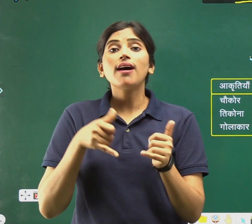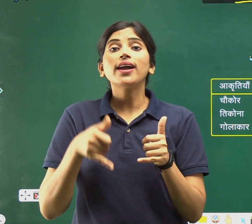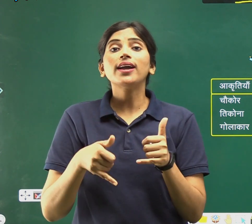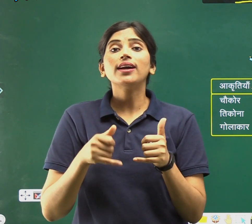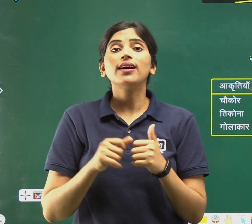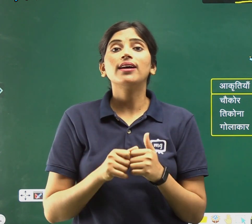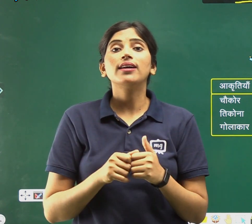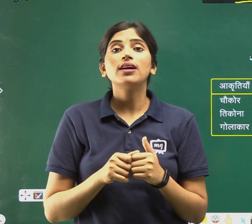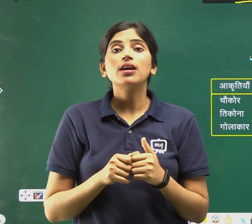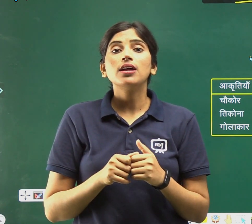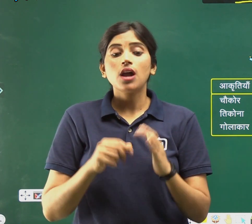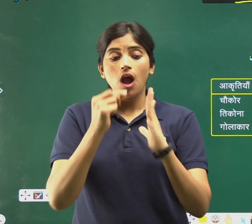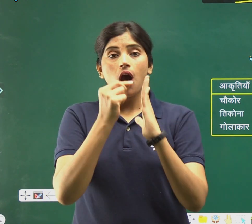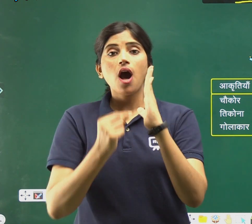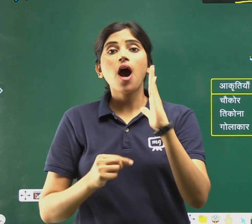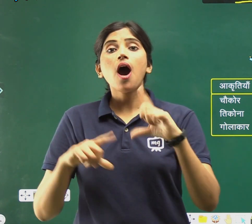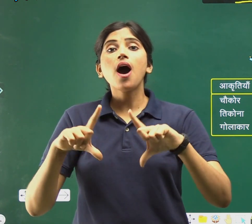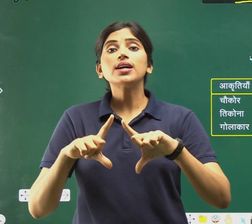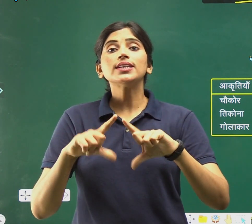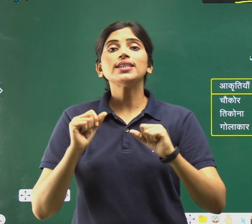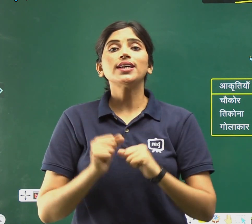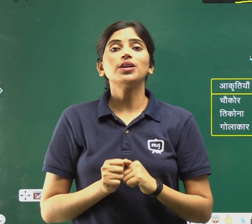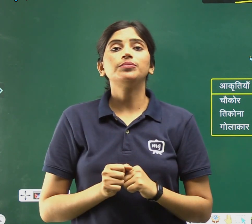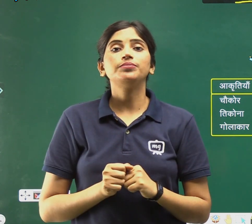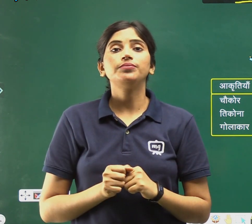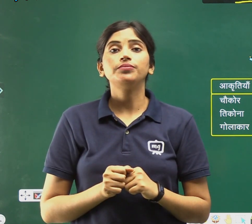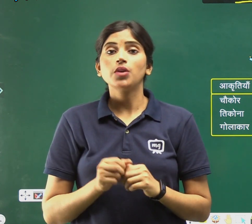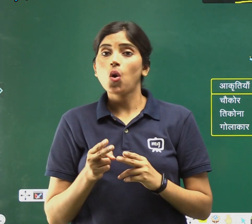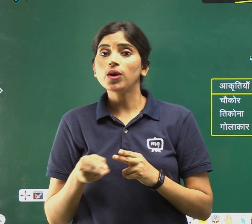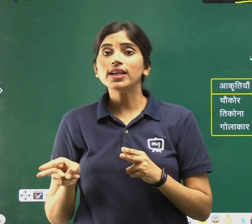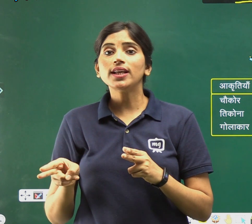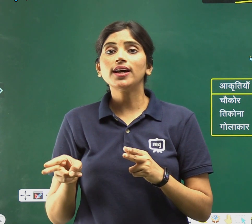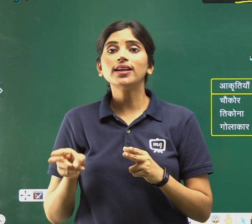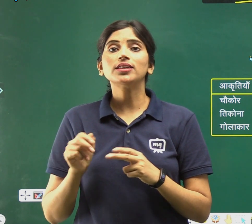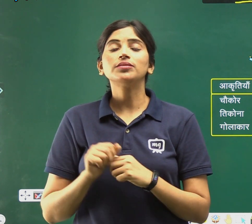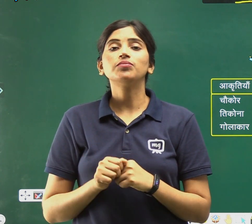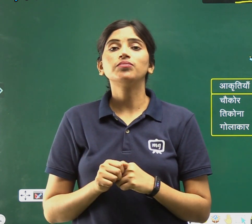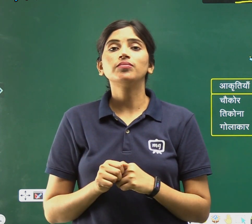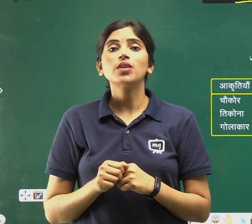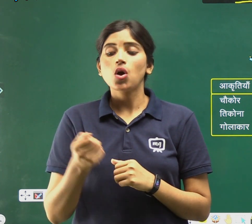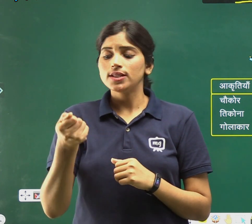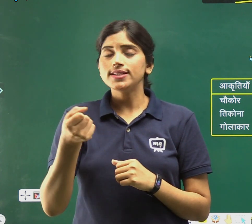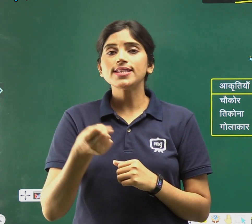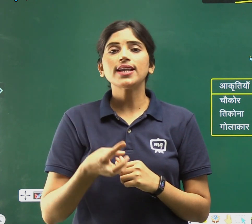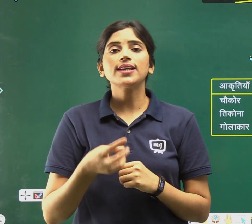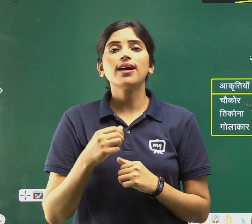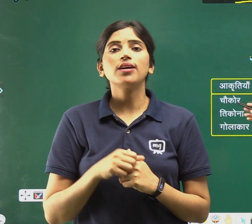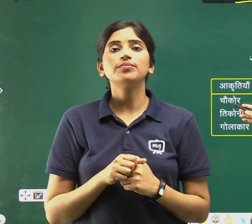आकरतियां, और इदर, संख्या,